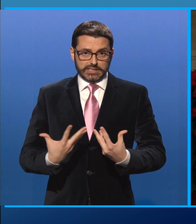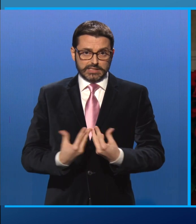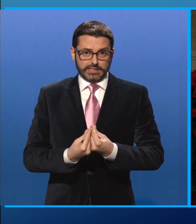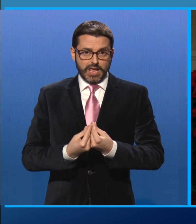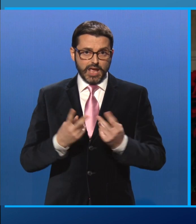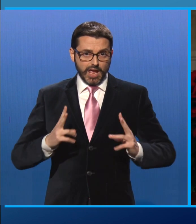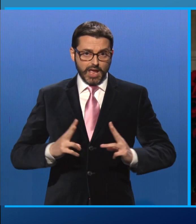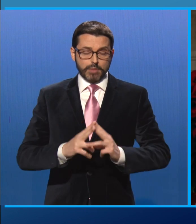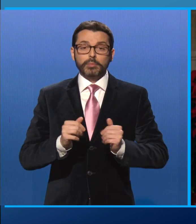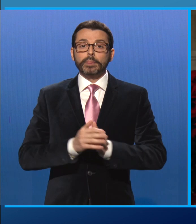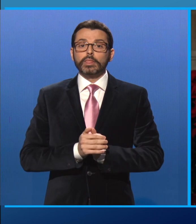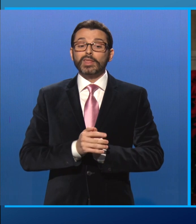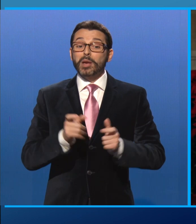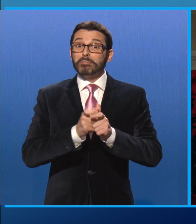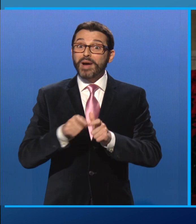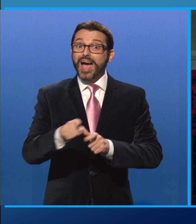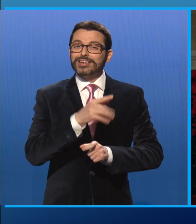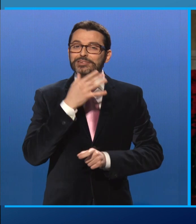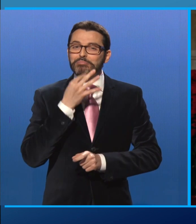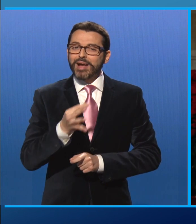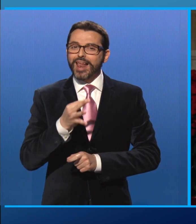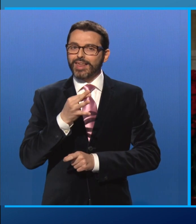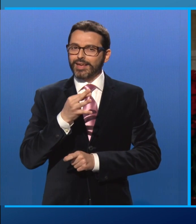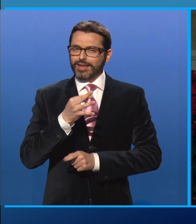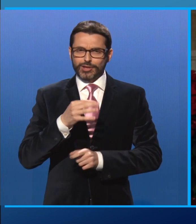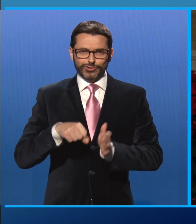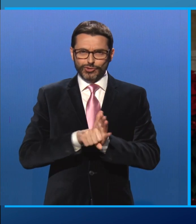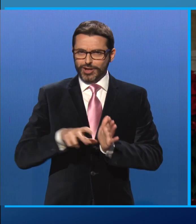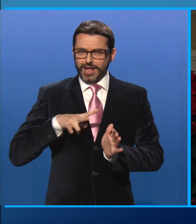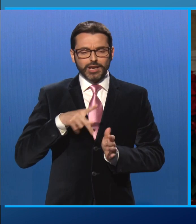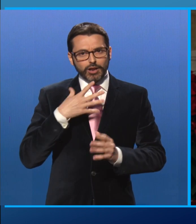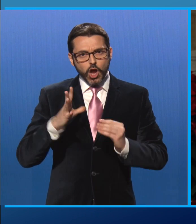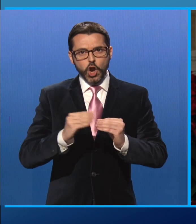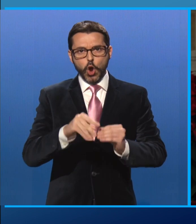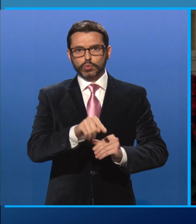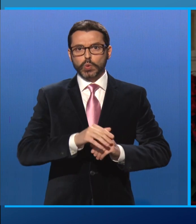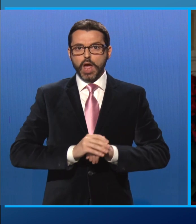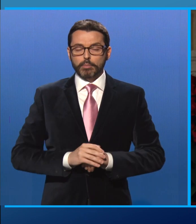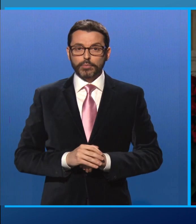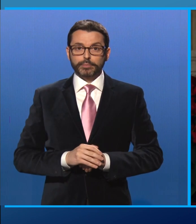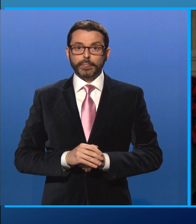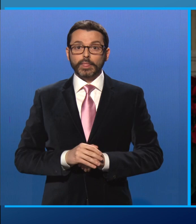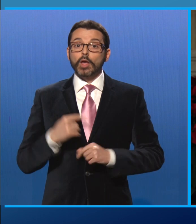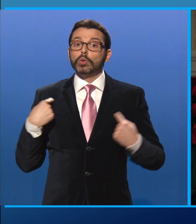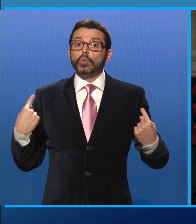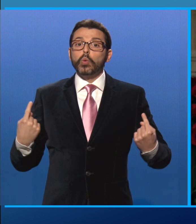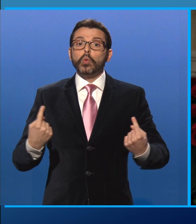Ricostruiremo quei Paesi così belli e così carichi di storia. Ci siamo ritrovati tutti nel